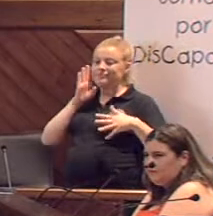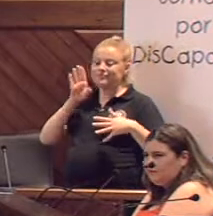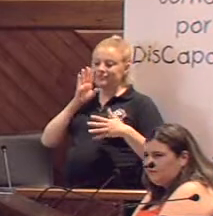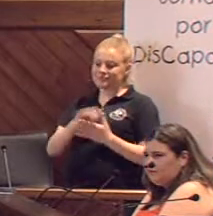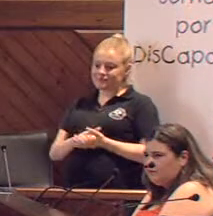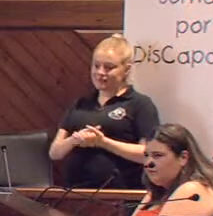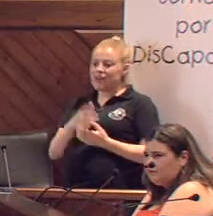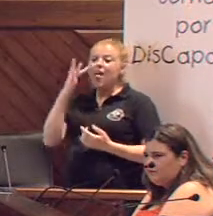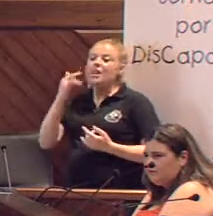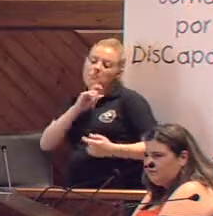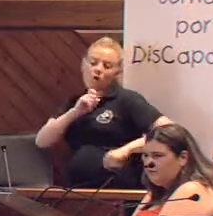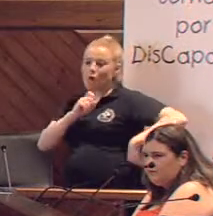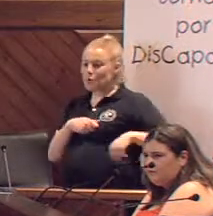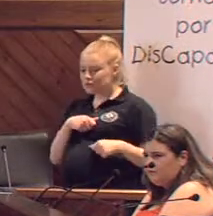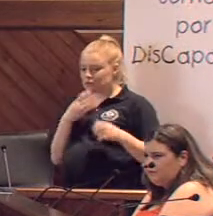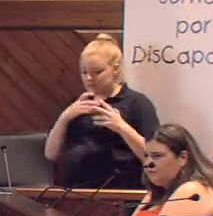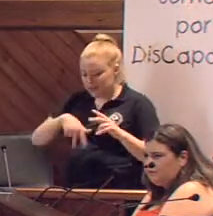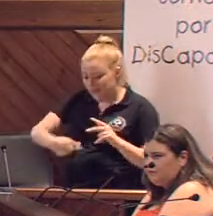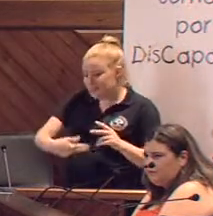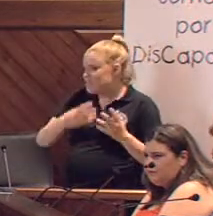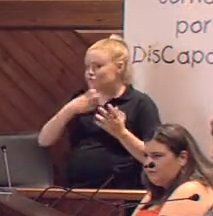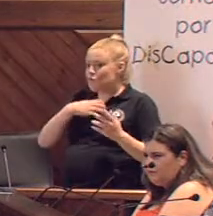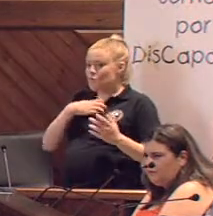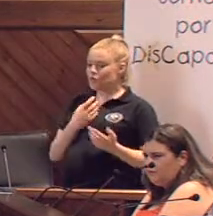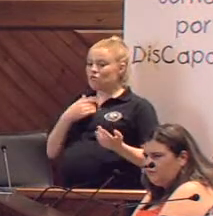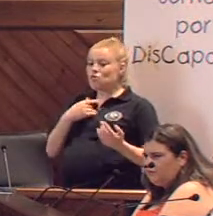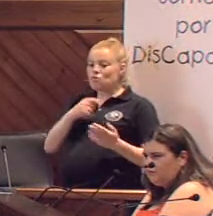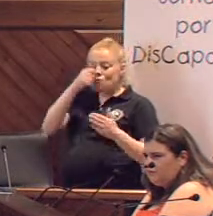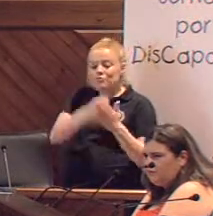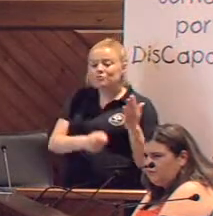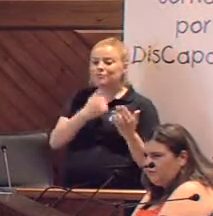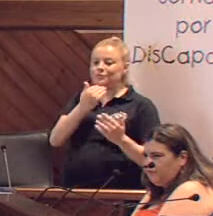Si no, podemos agacharnos. También es una sanción o algo.